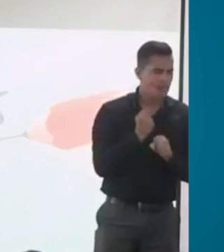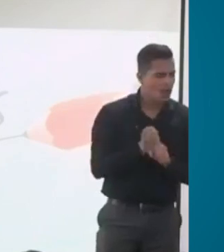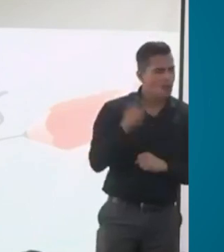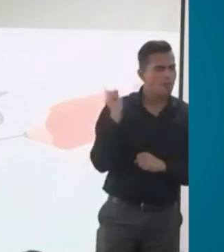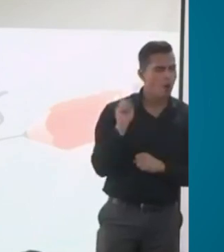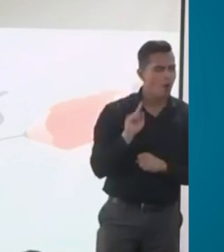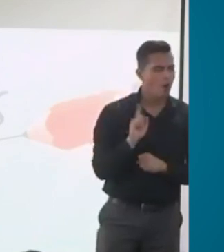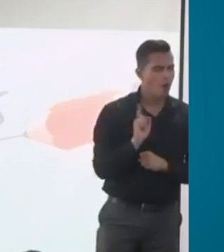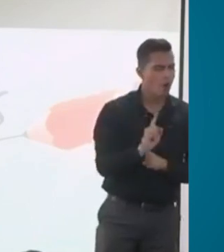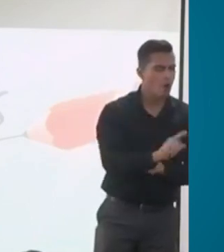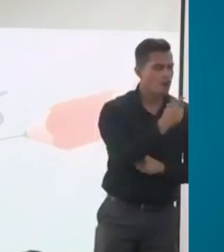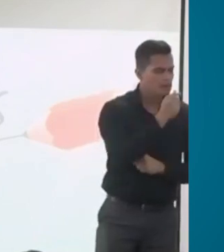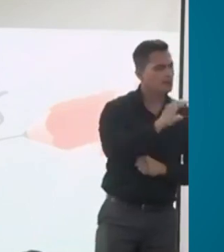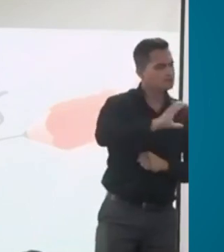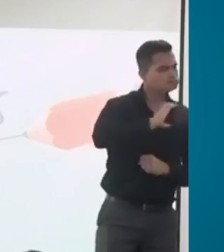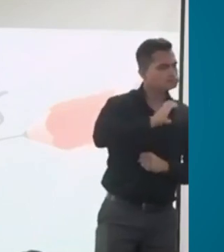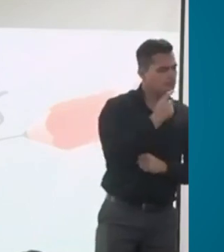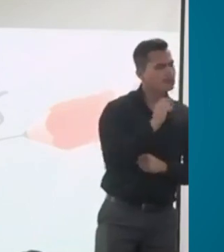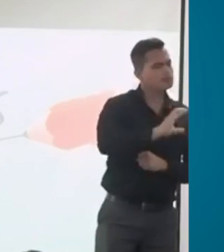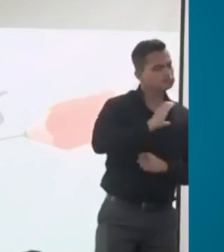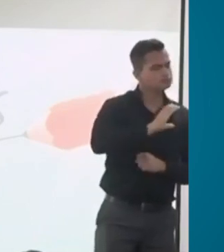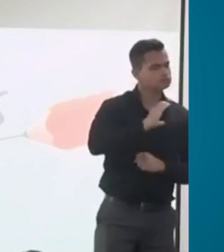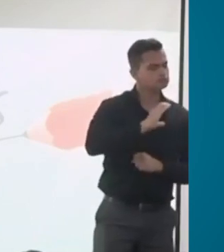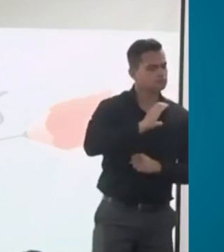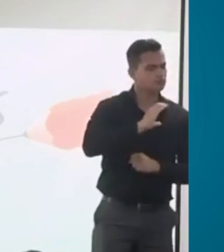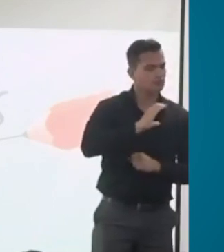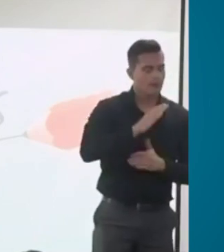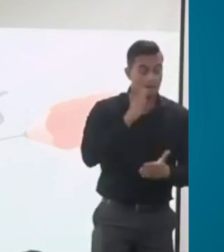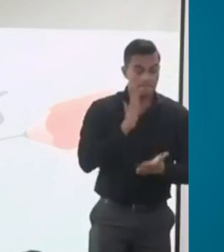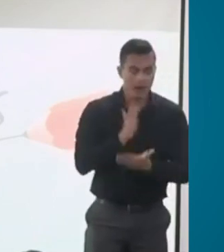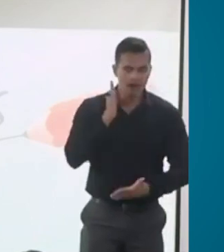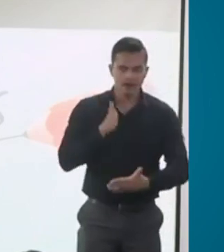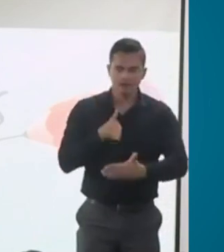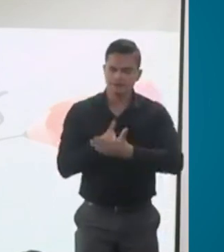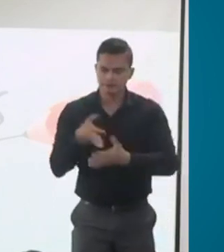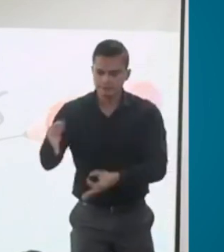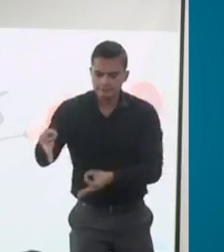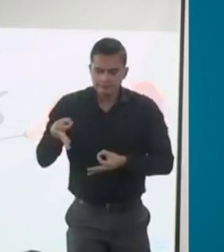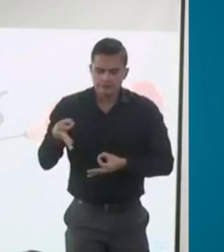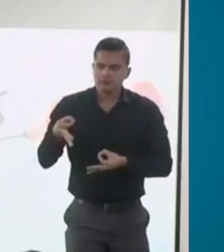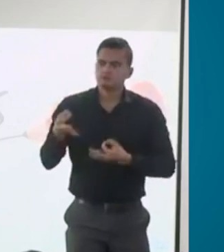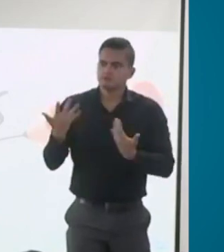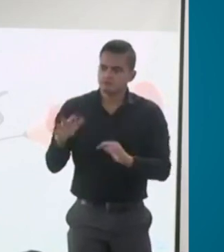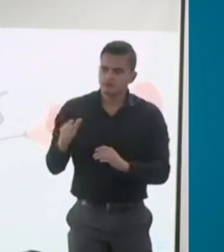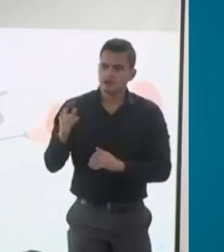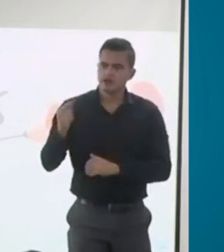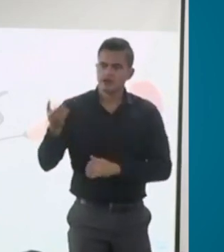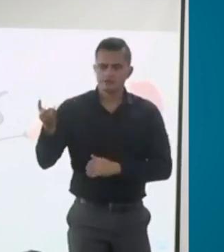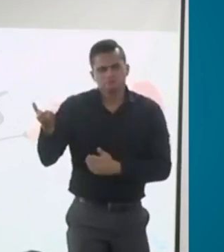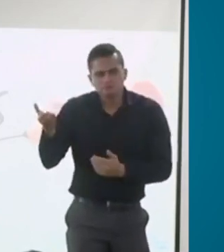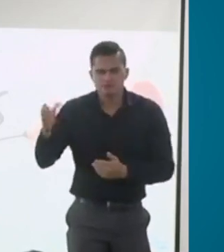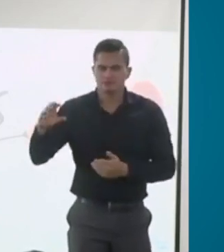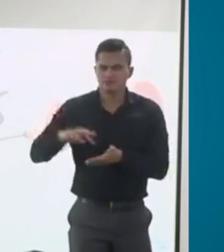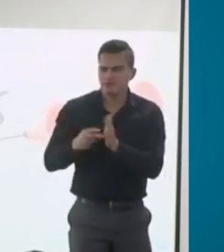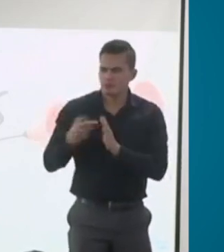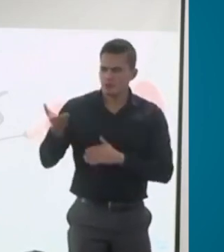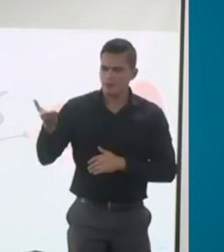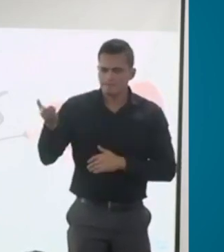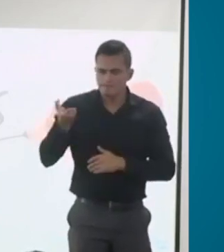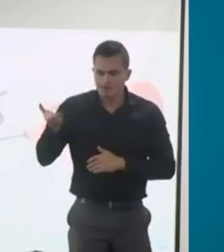En este caso la pregunta cuando se refiere a compensación estamos hablando de pensión. ¿Por qué